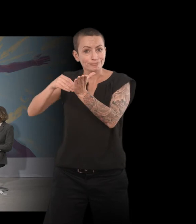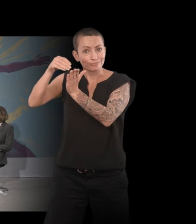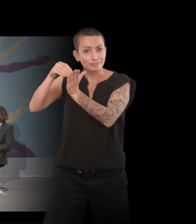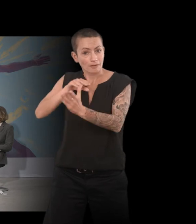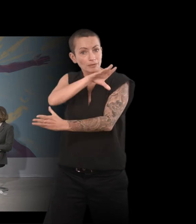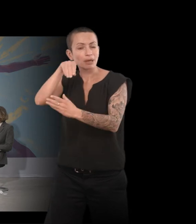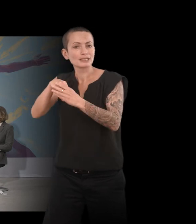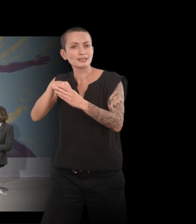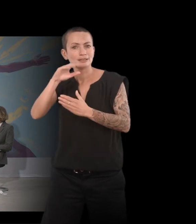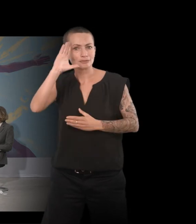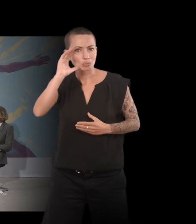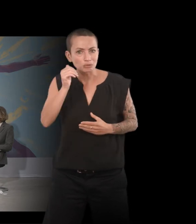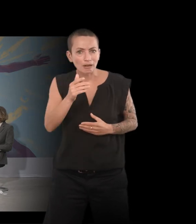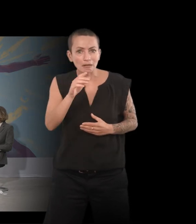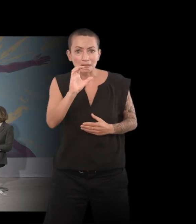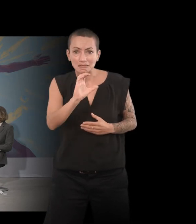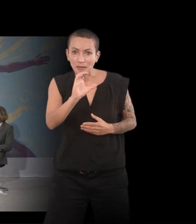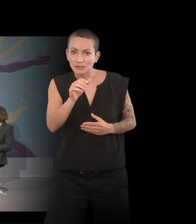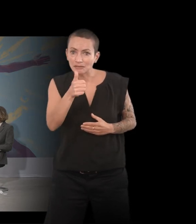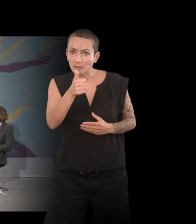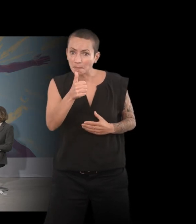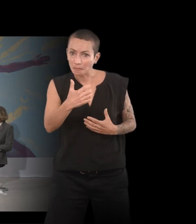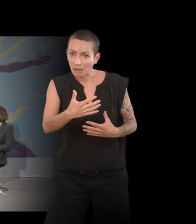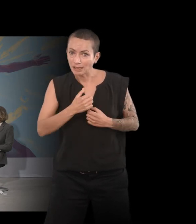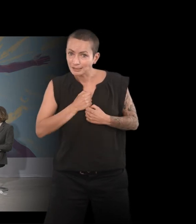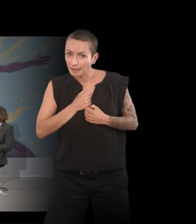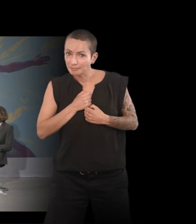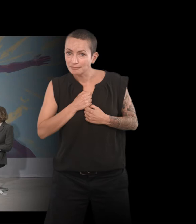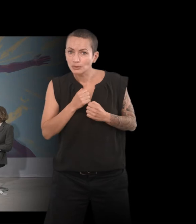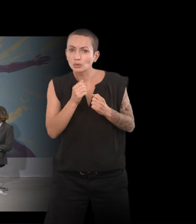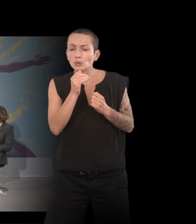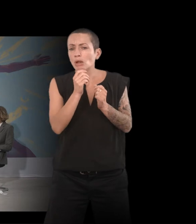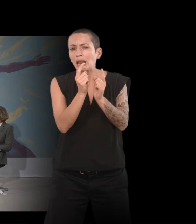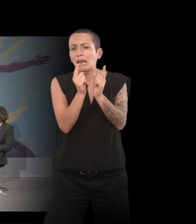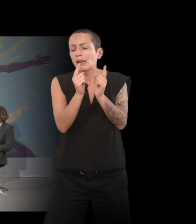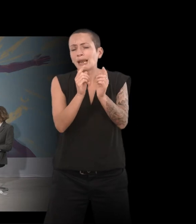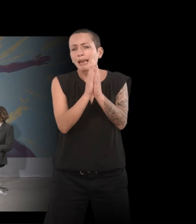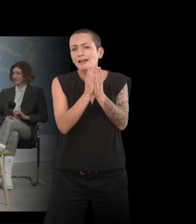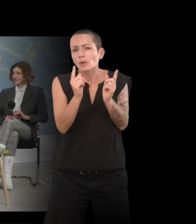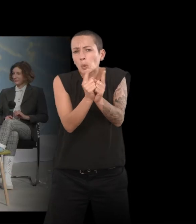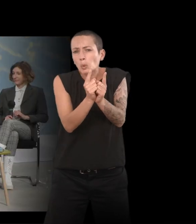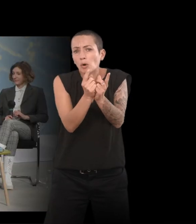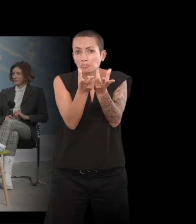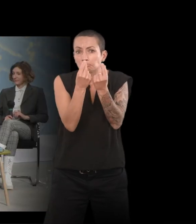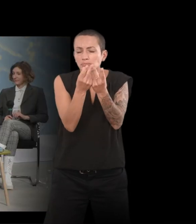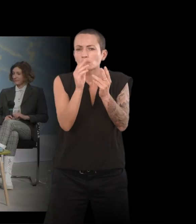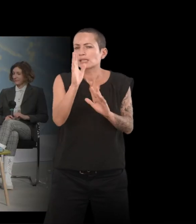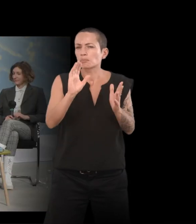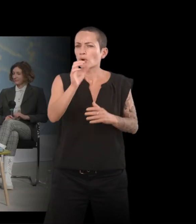envie de vous demander, Camille, si vous acceptez, de nous parler, vous, de ce petit livre, Hors de moi, et de nous expliquer peut-être d'abord comment vous l'avez